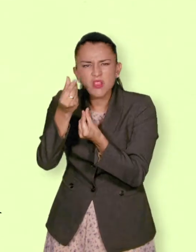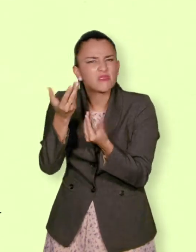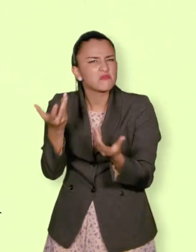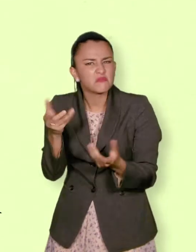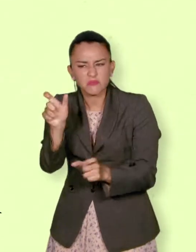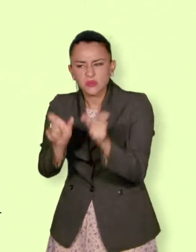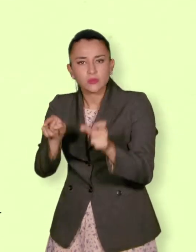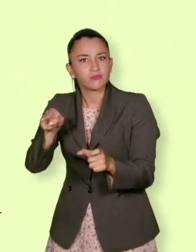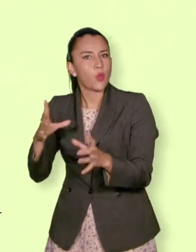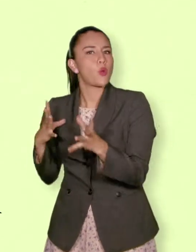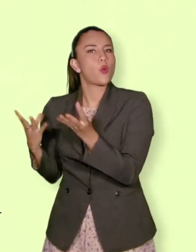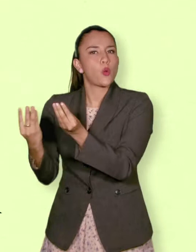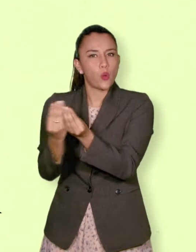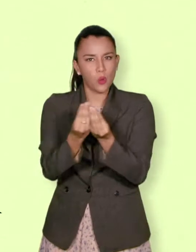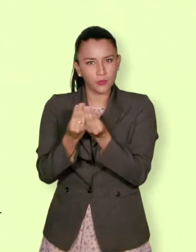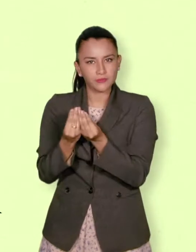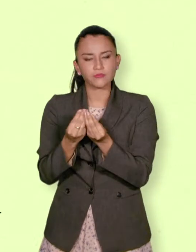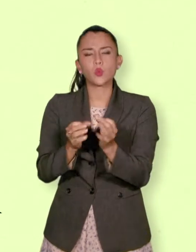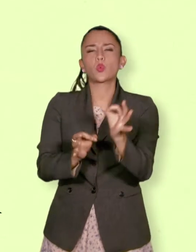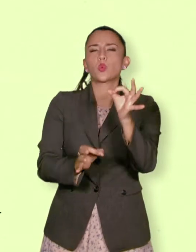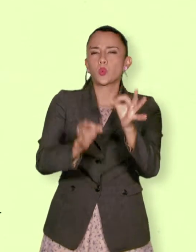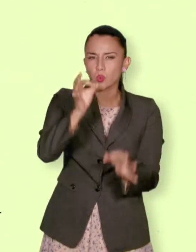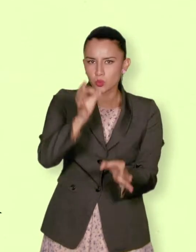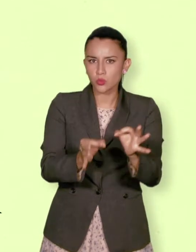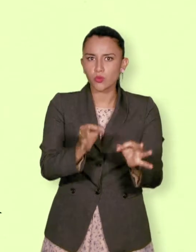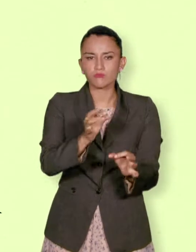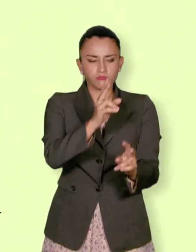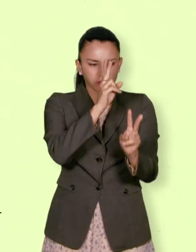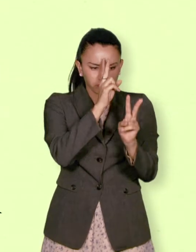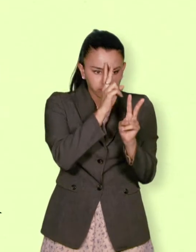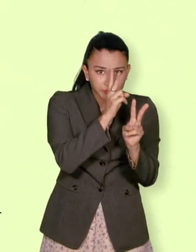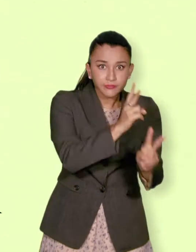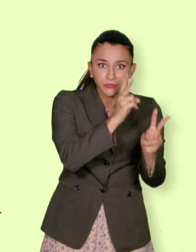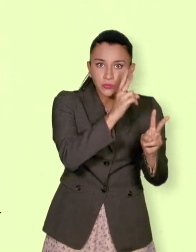el respeto a los demás, la protección y garantía de los derechos.